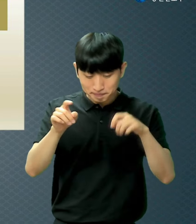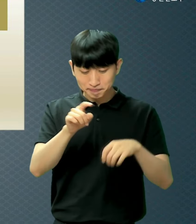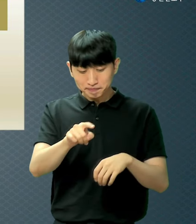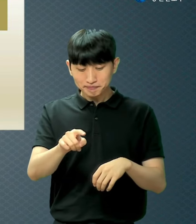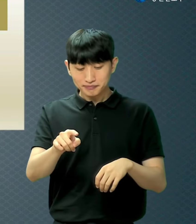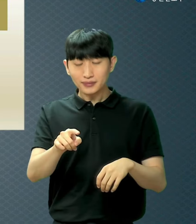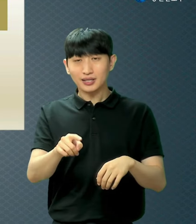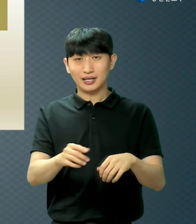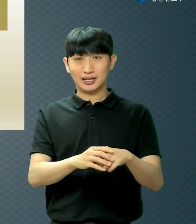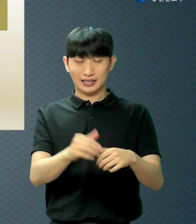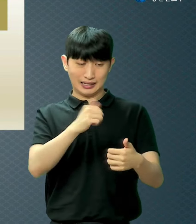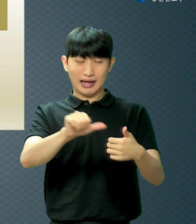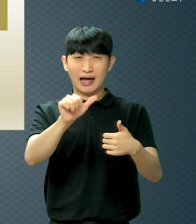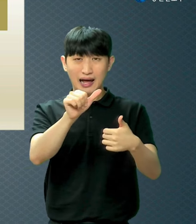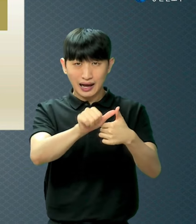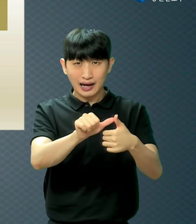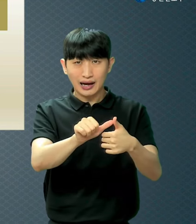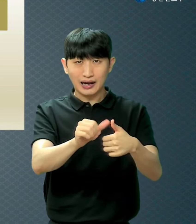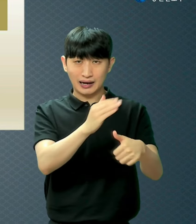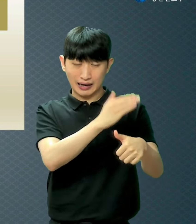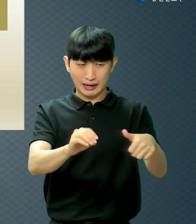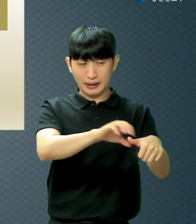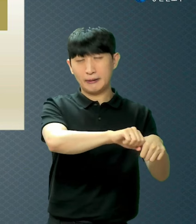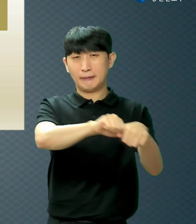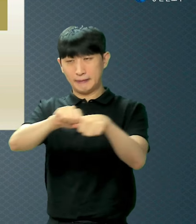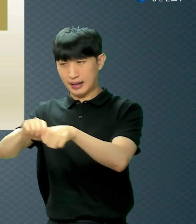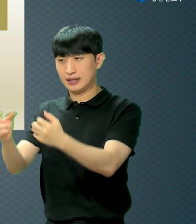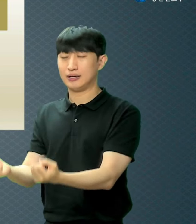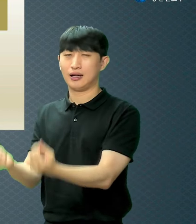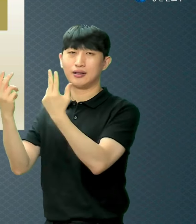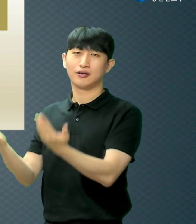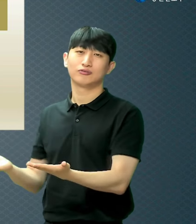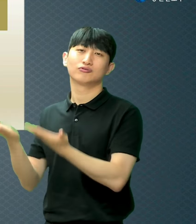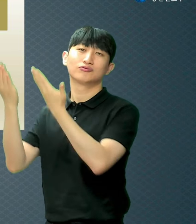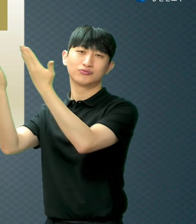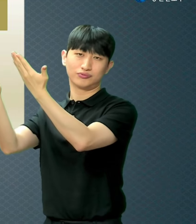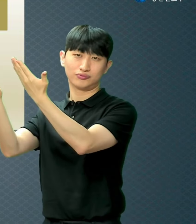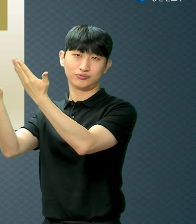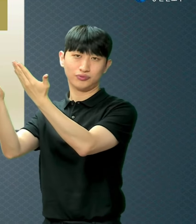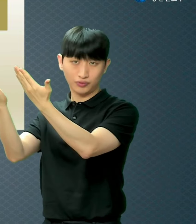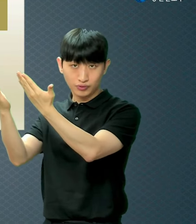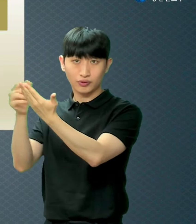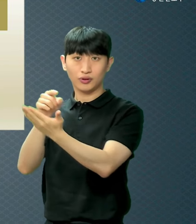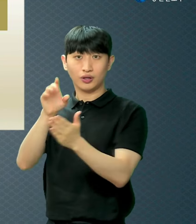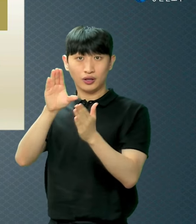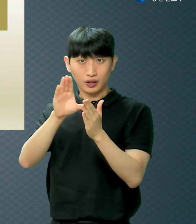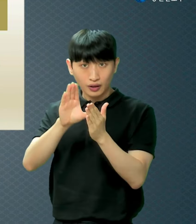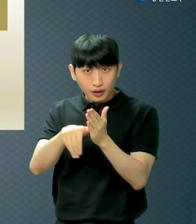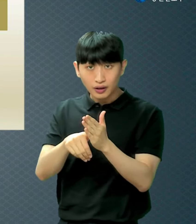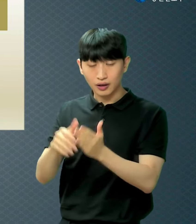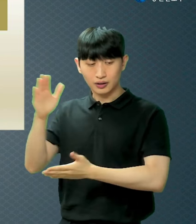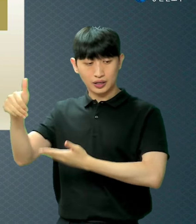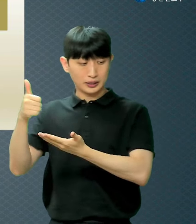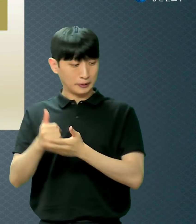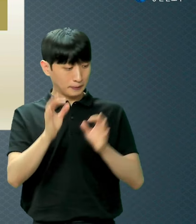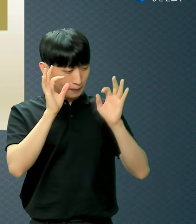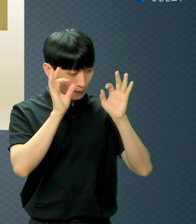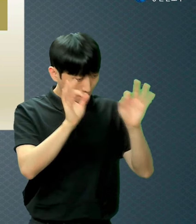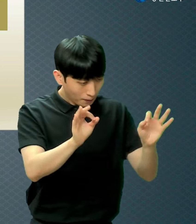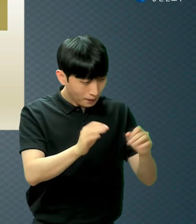이유에선지 하나님께서 아벨 제사를 받으셨어요 그리고